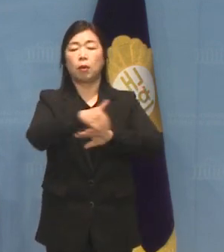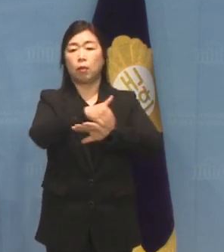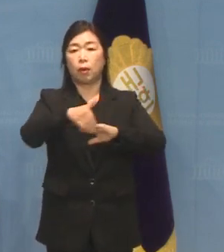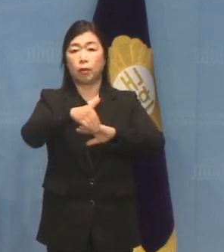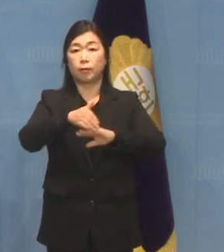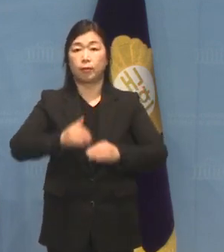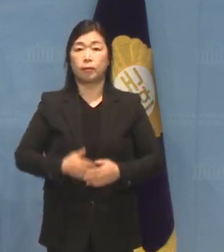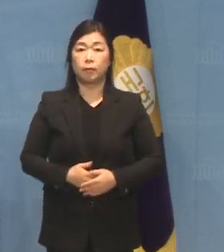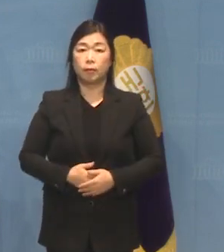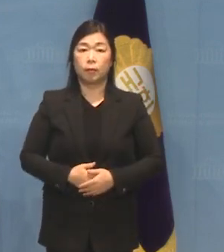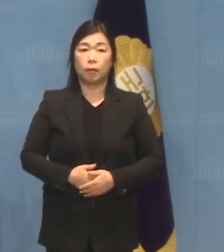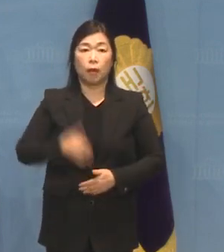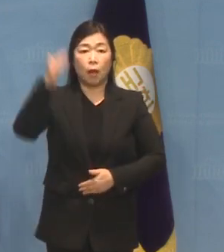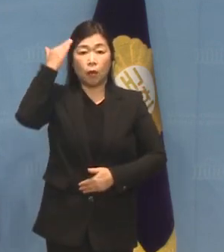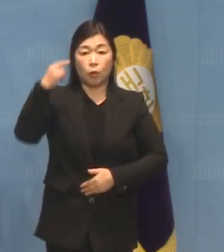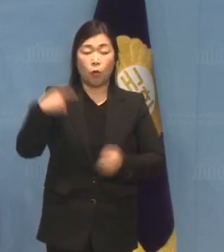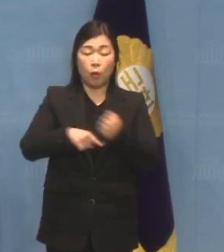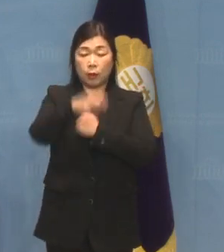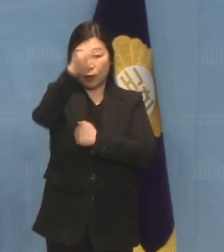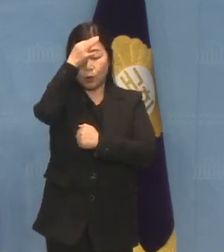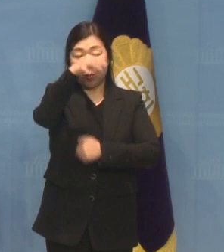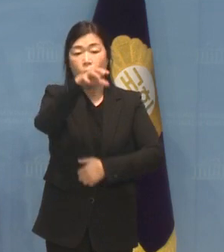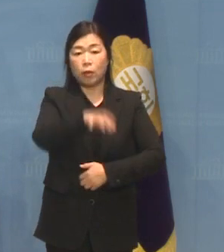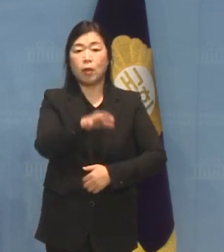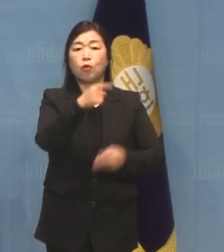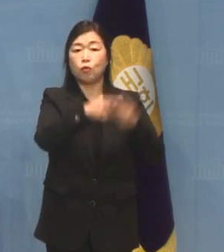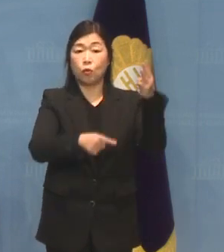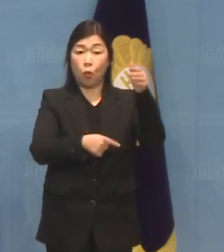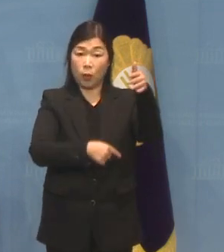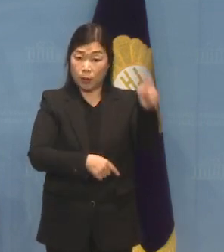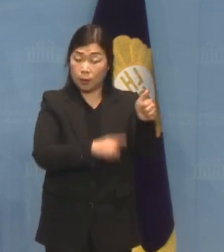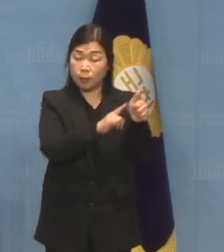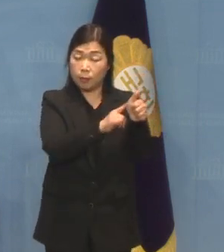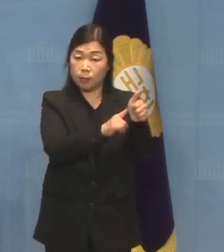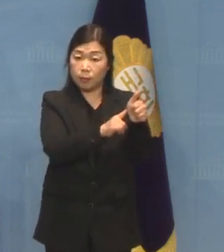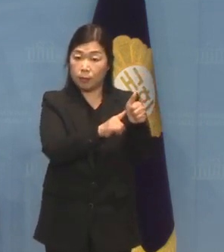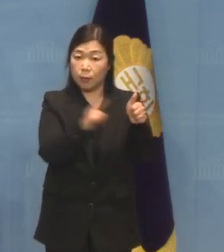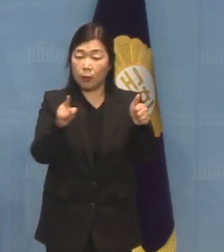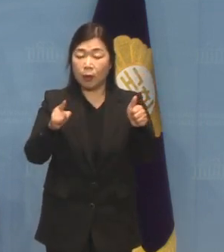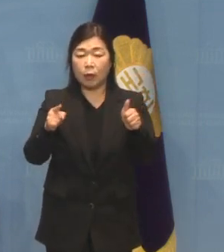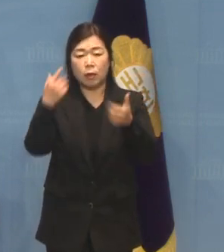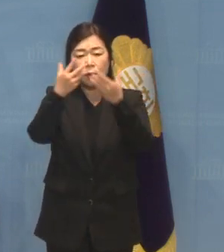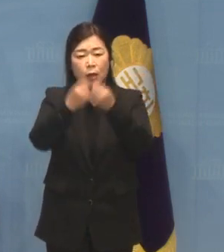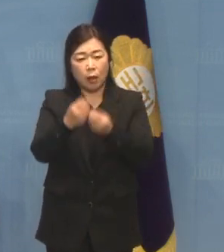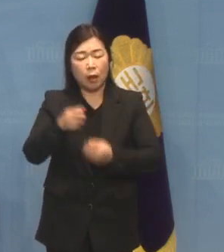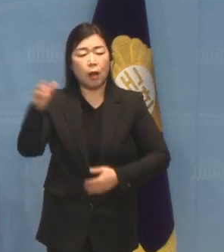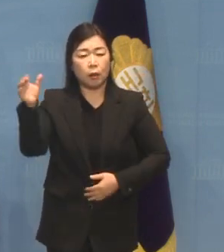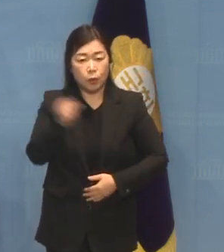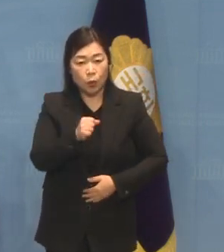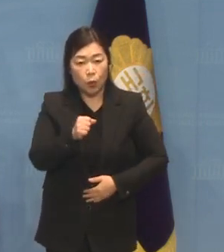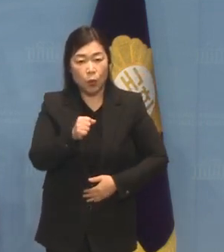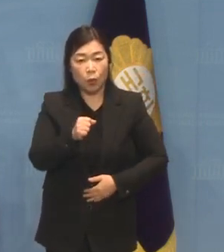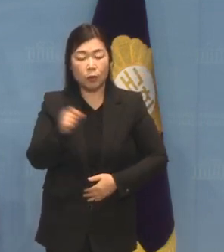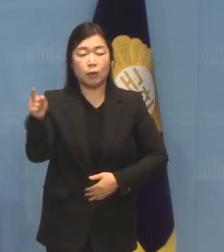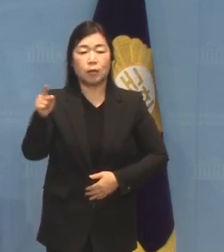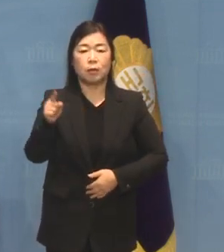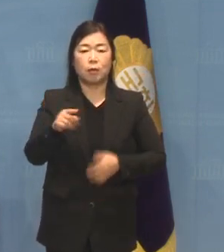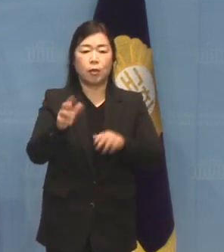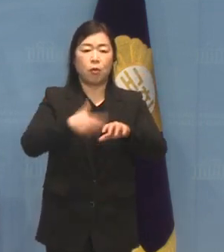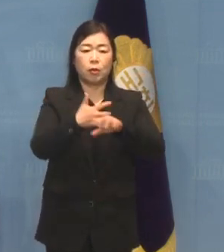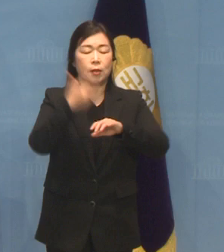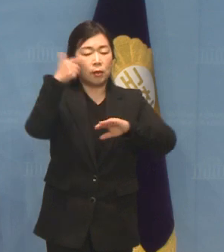예정입니다 한국과학기술원 윤석진 원장이 키스트의 사례를 중심으로 출연년의